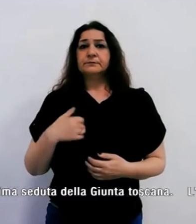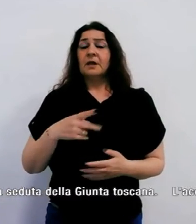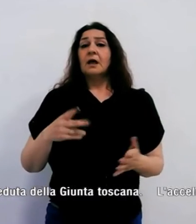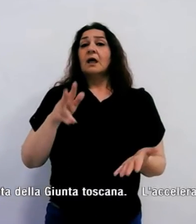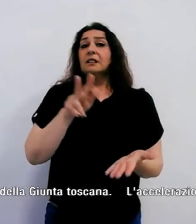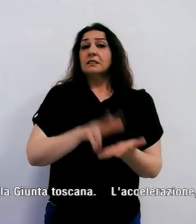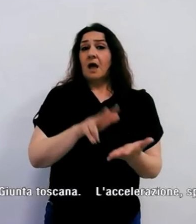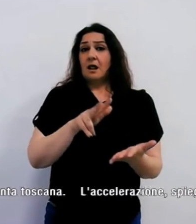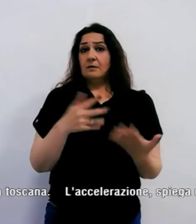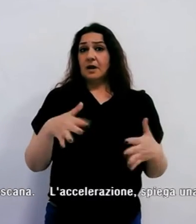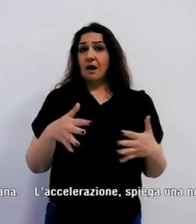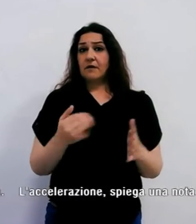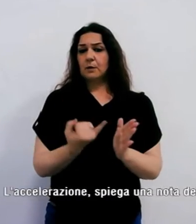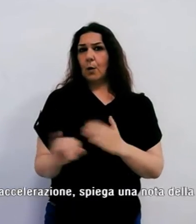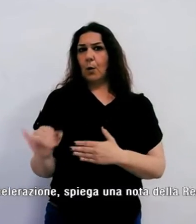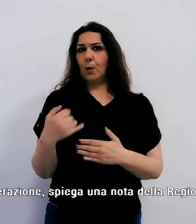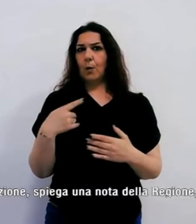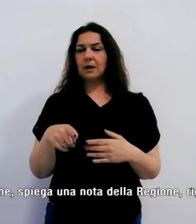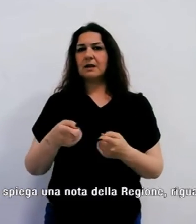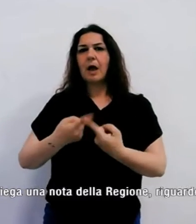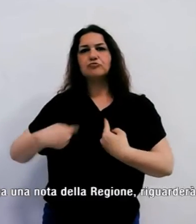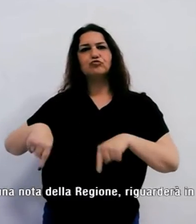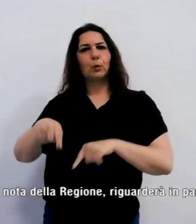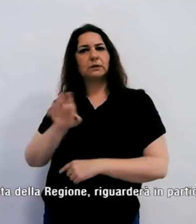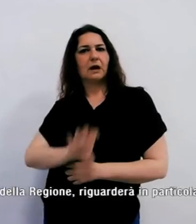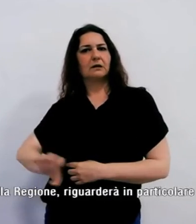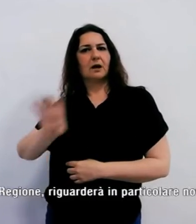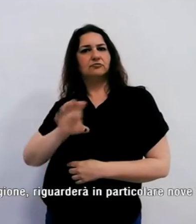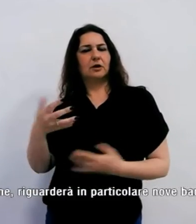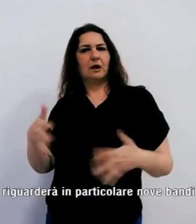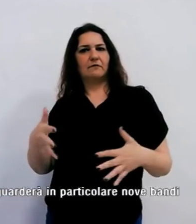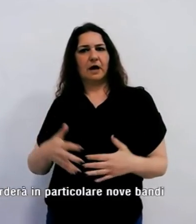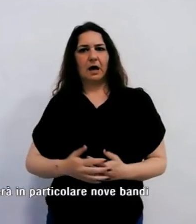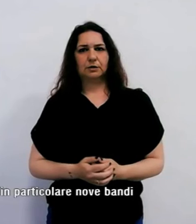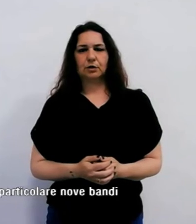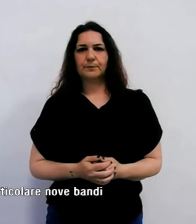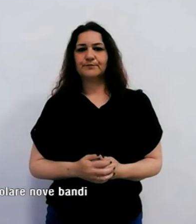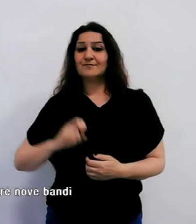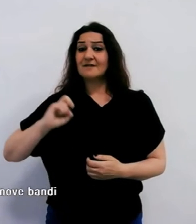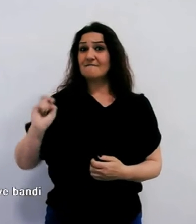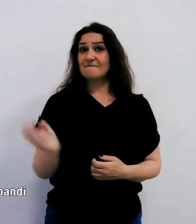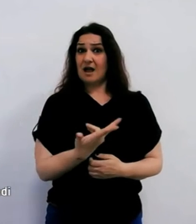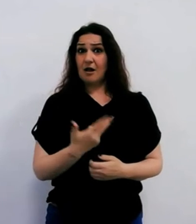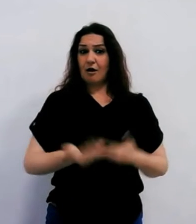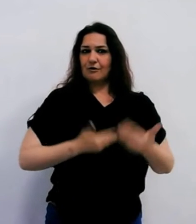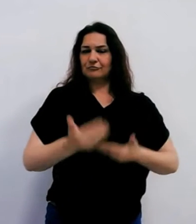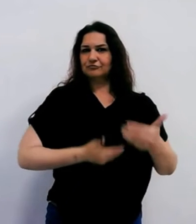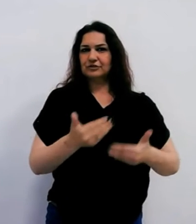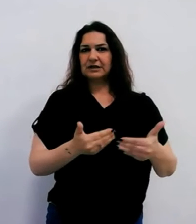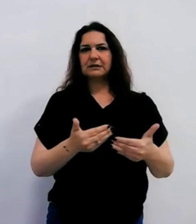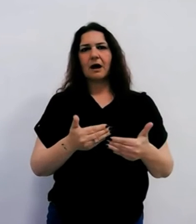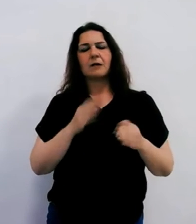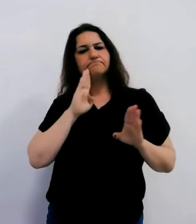dall'ultima seduta della giunta regionale toscana. L'accelerazione riguardirà in particolare